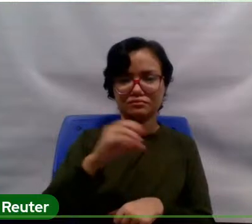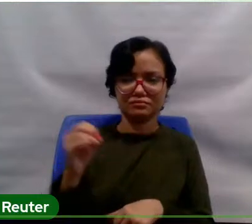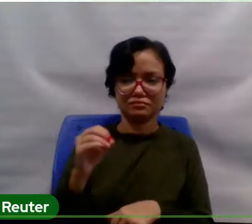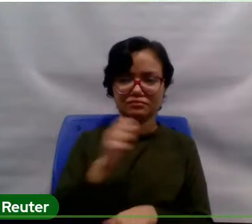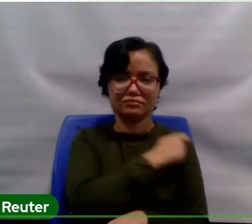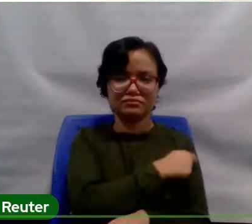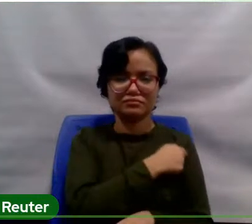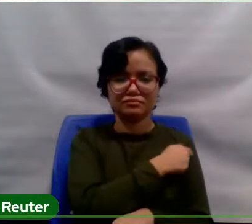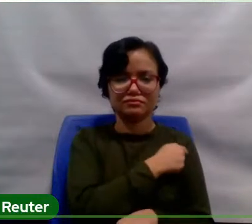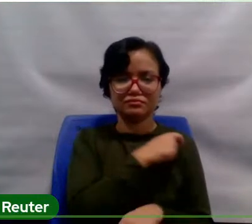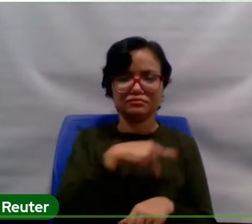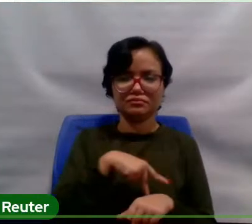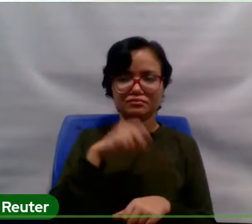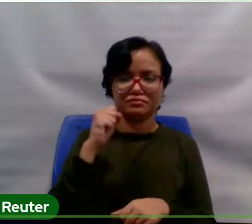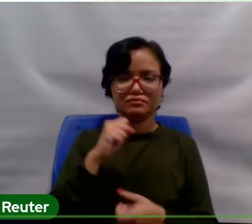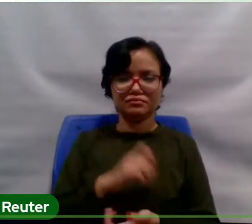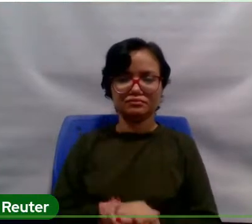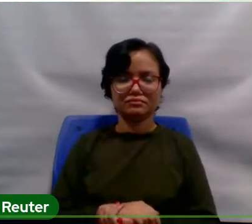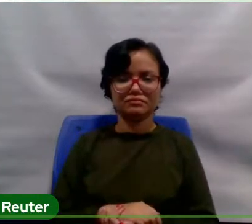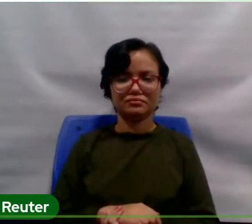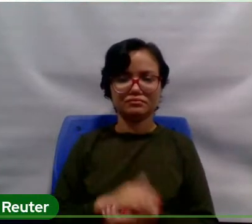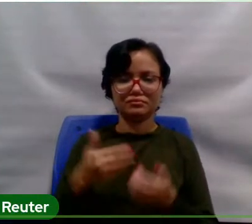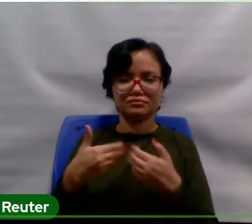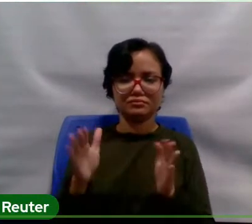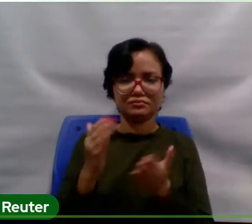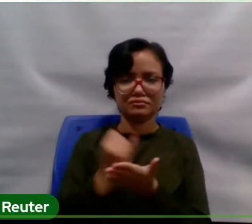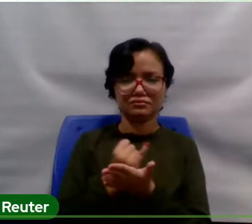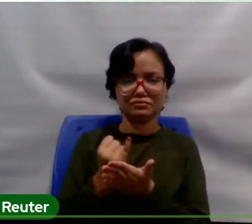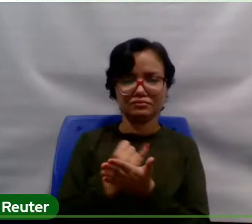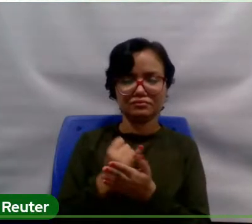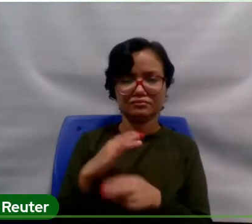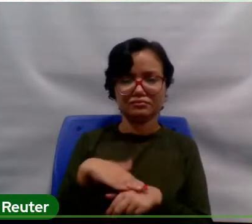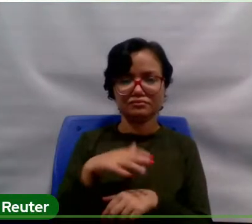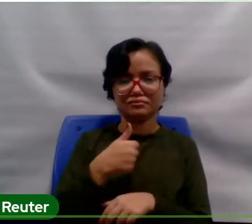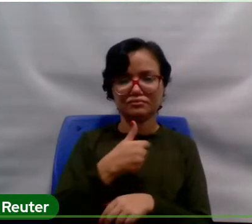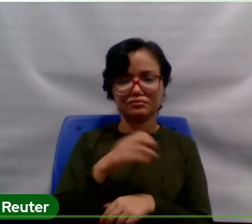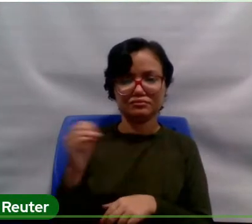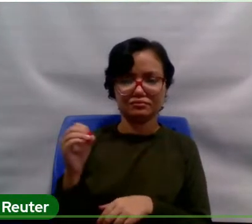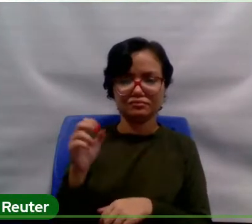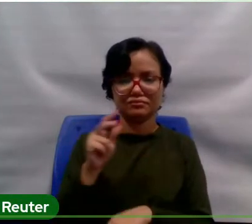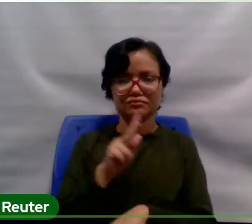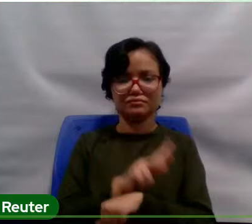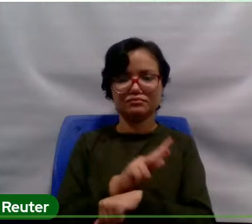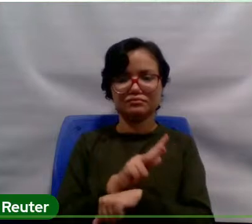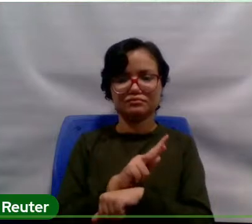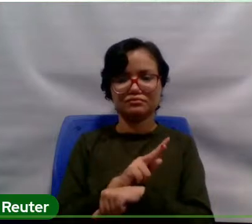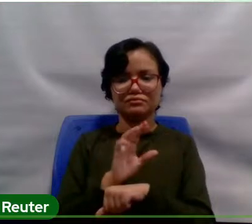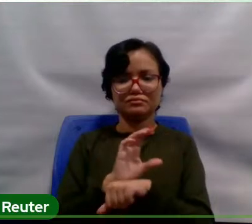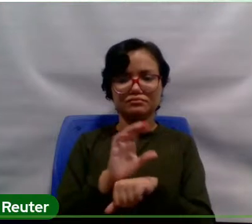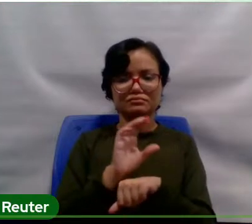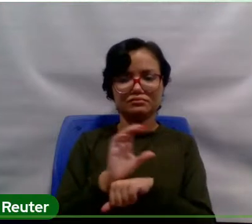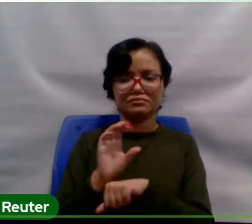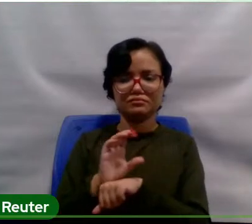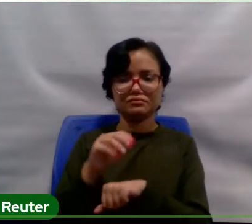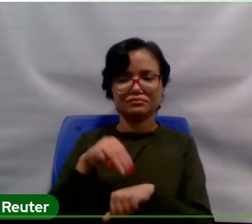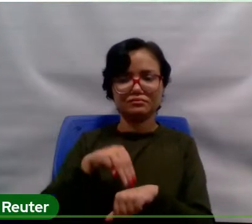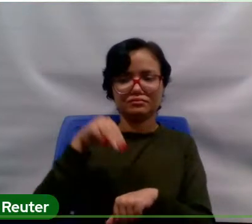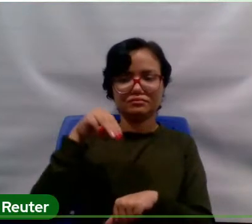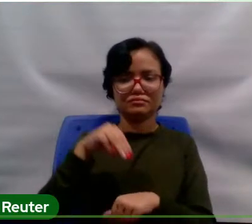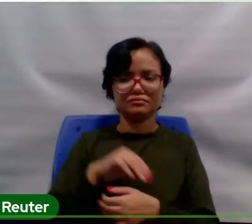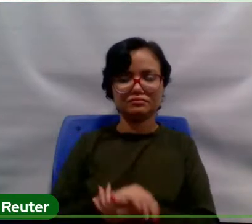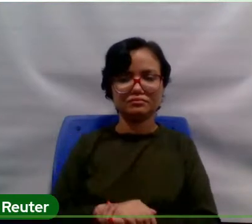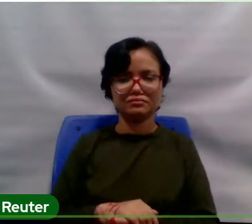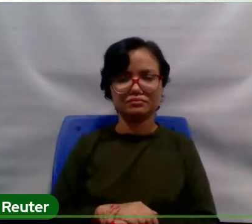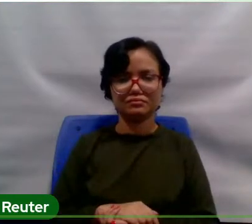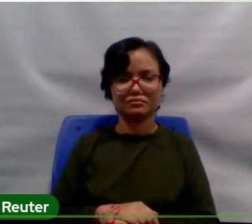-graduação. Estão abertas inscrições para mais de 100 vagas em cursos de mestrado, né? E